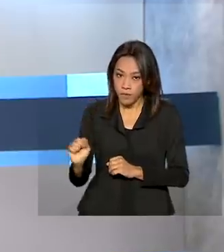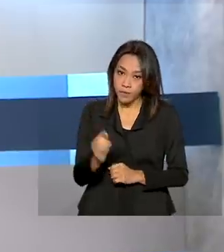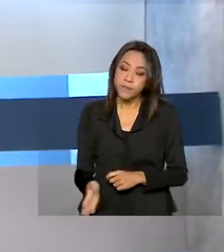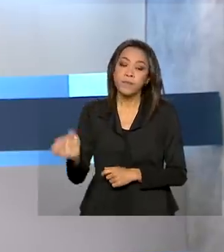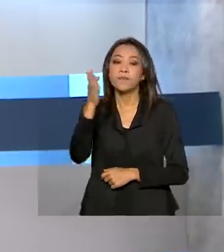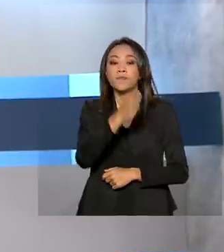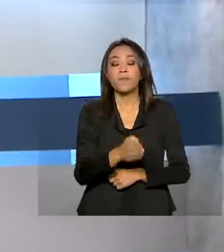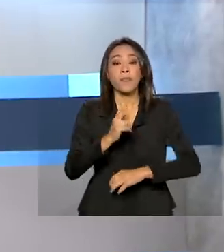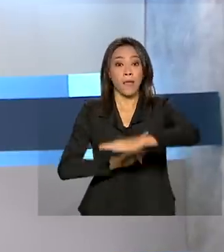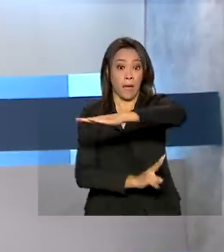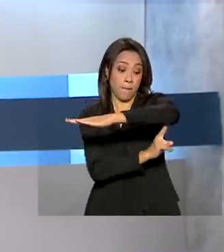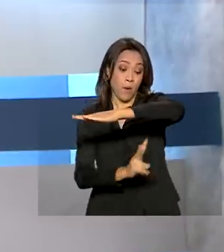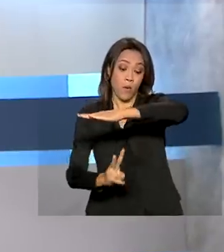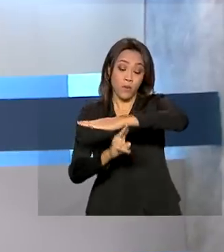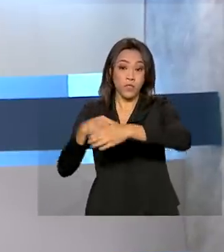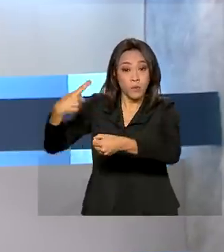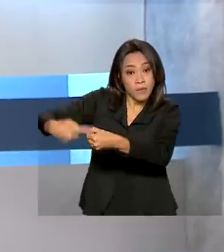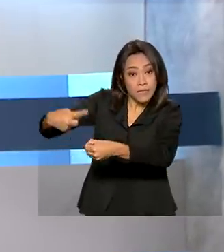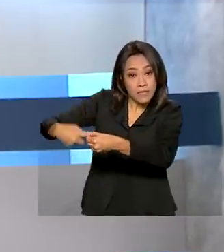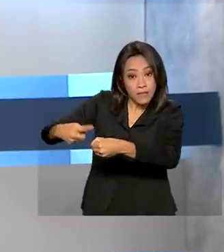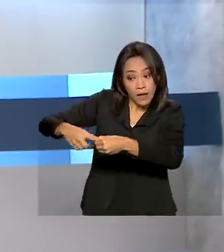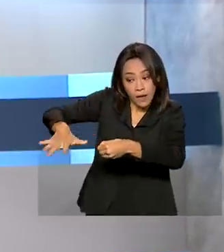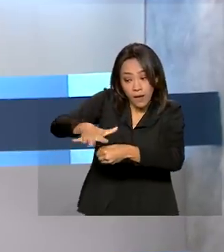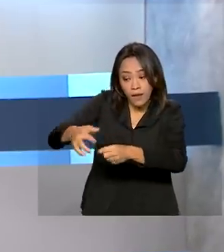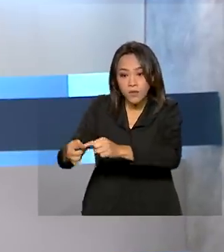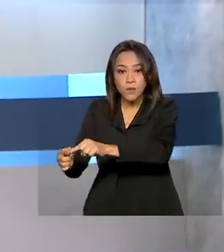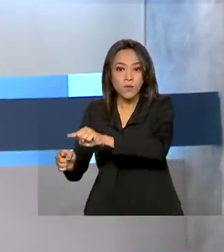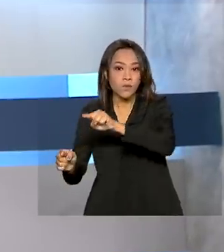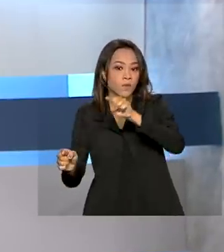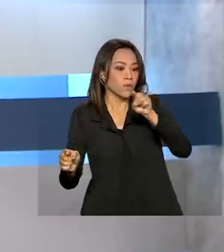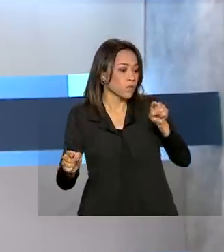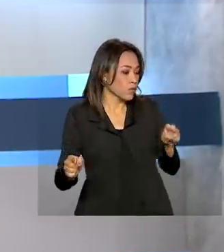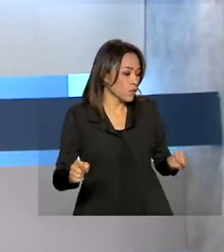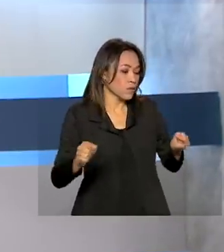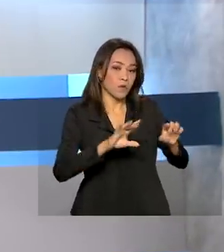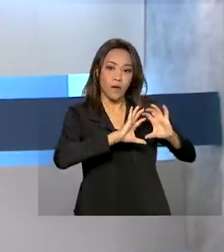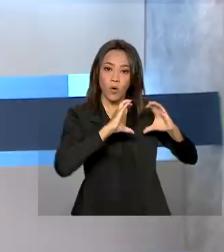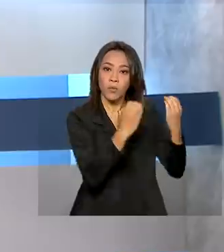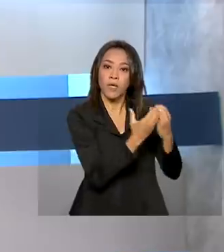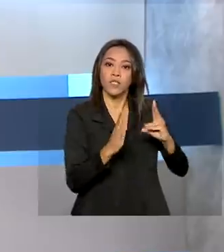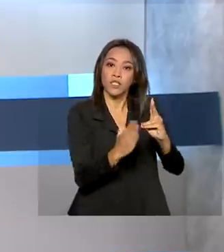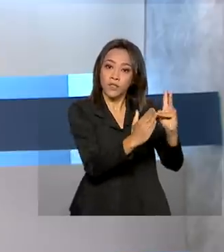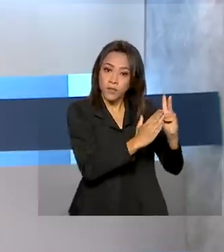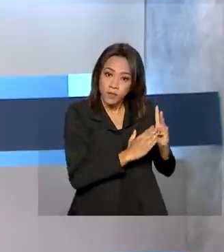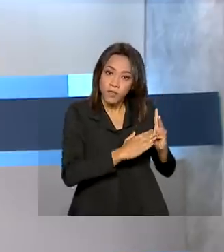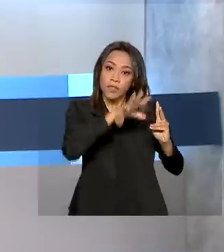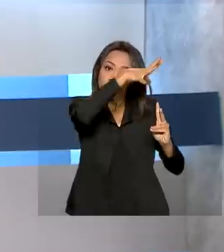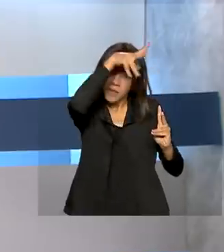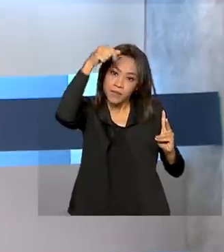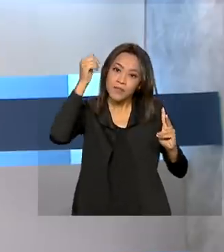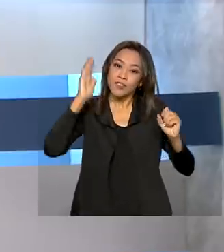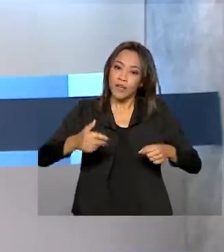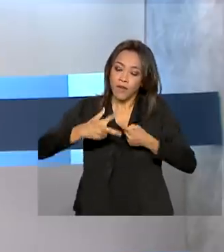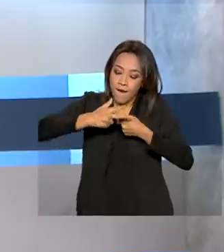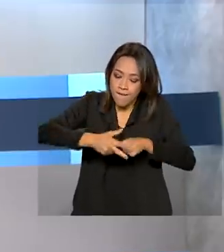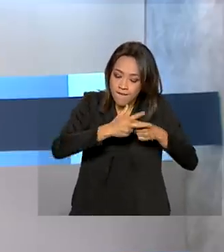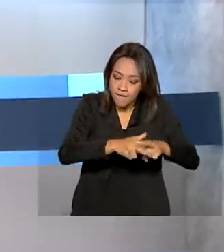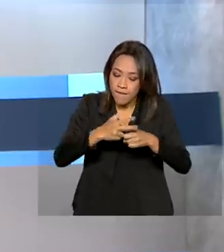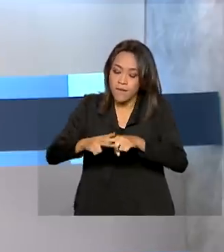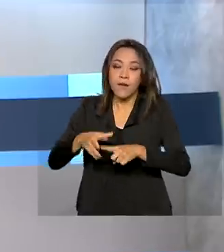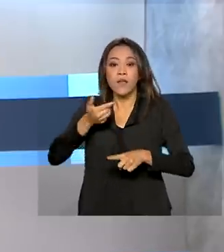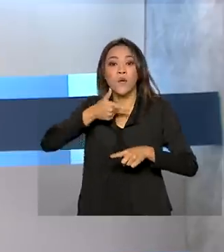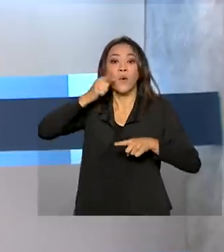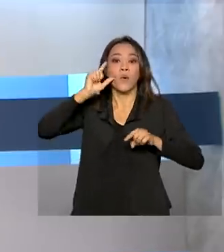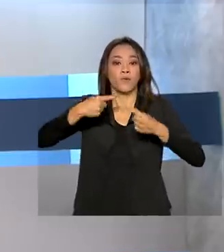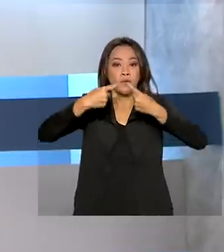A ponte que liga o município de São Gabriel da Cachoeira à comunidade indígena Balaio, no Amazonas, foi restaurada e inaugurada